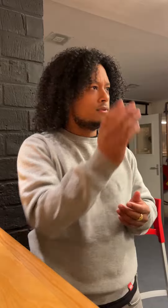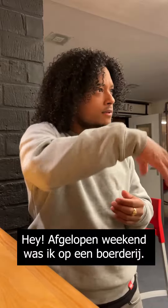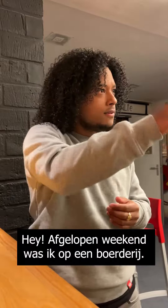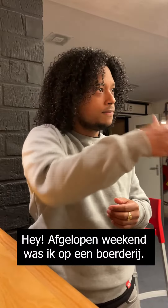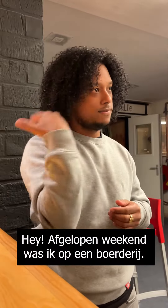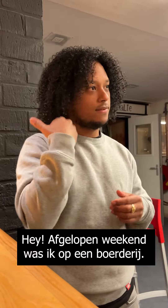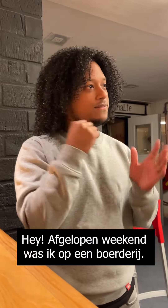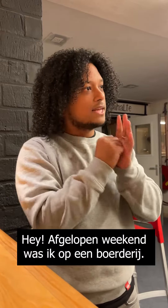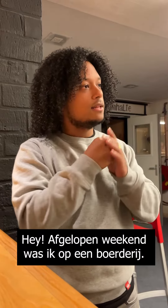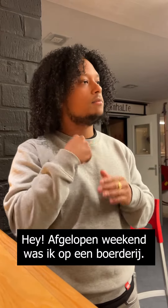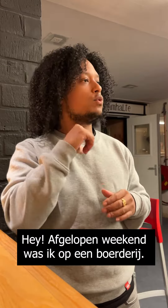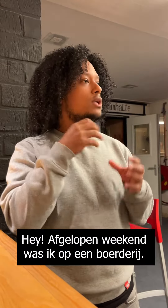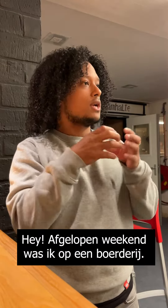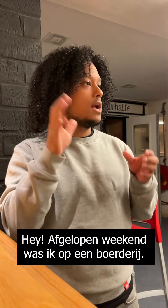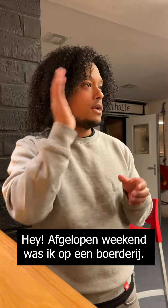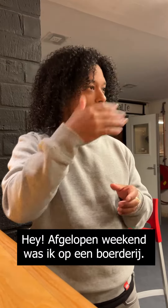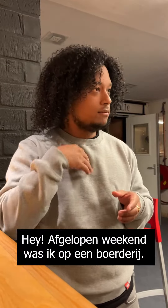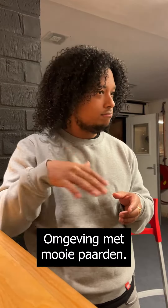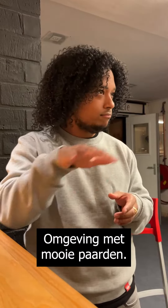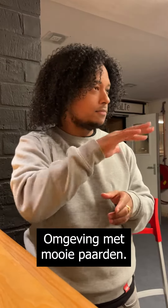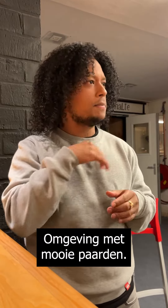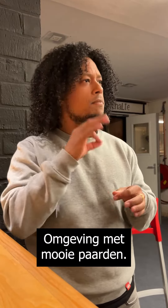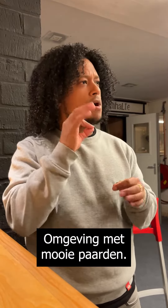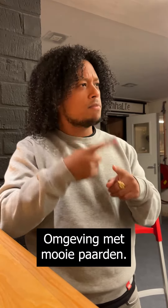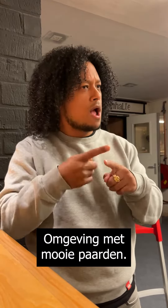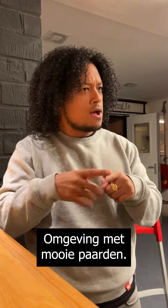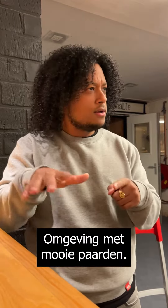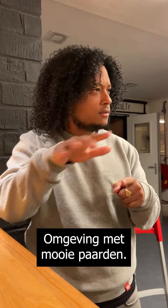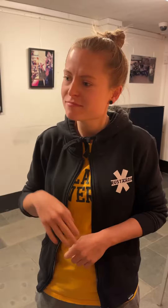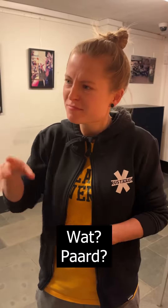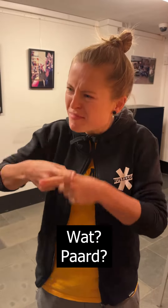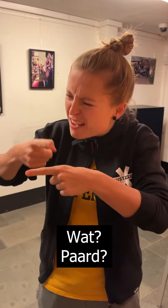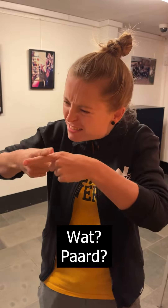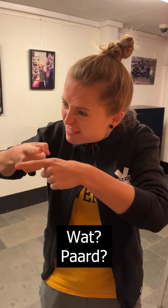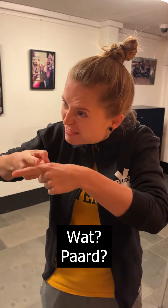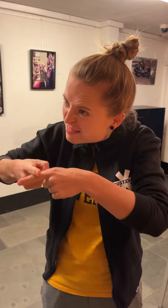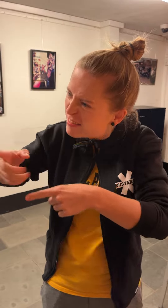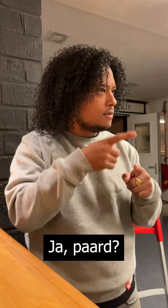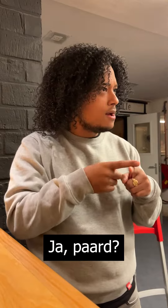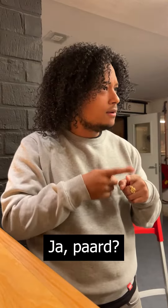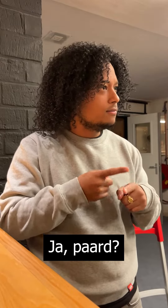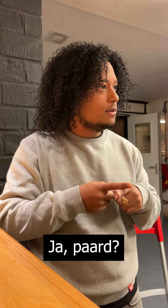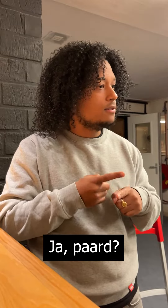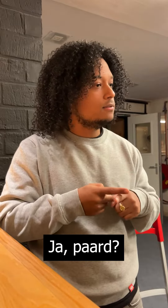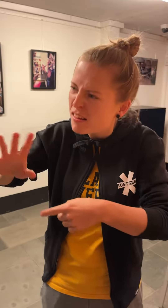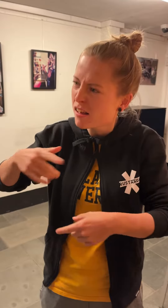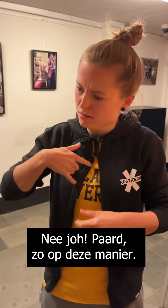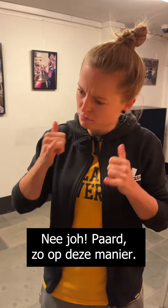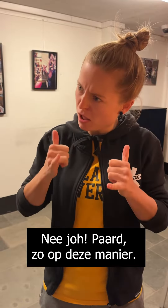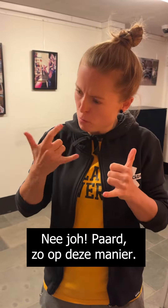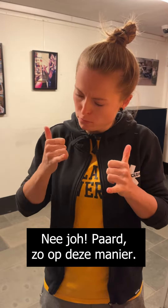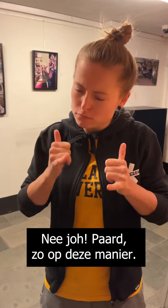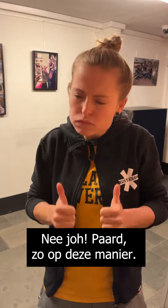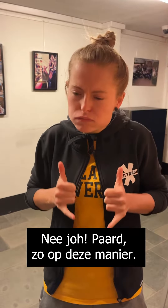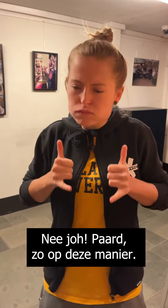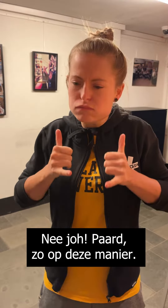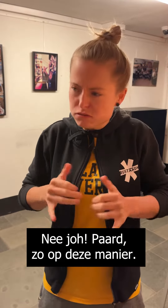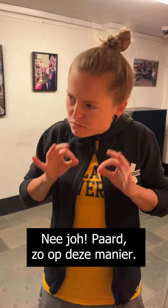Hey, ik ben afgelopen weekend naar een boerderij geweest, met allemaal mooie paarden. Wat? Paard? Paarden, ja. Nee joh, paard, zo, op deze manier.